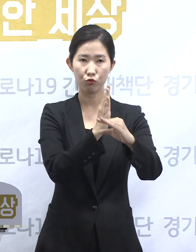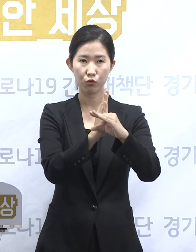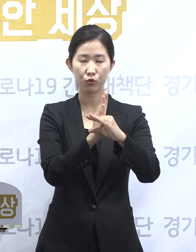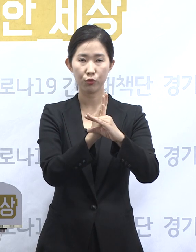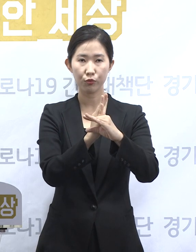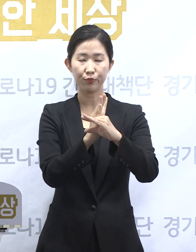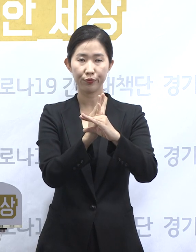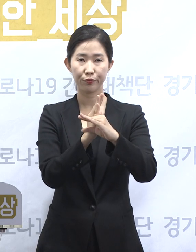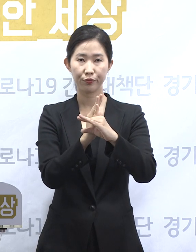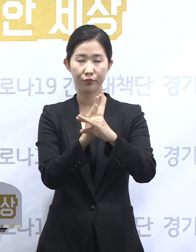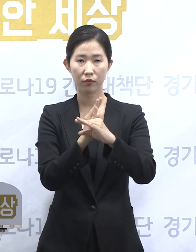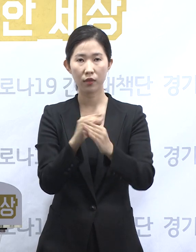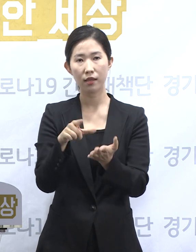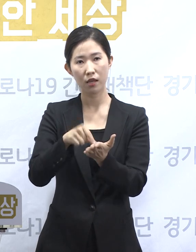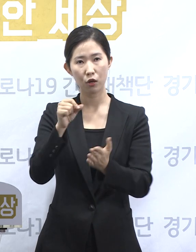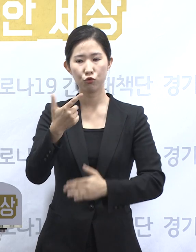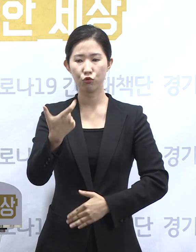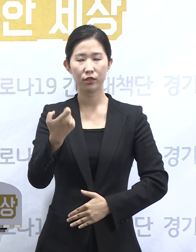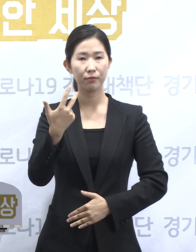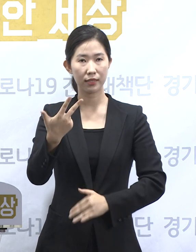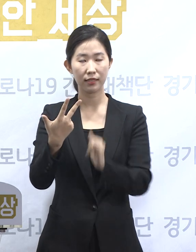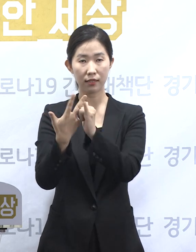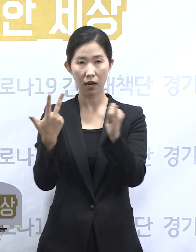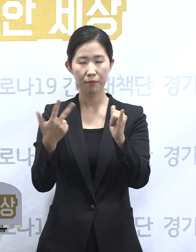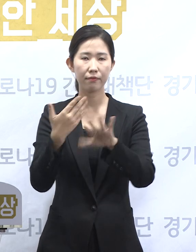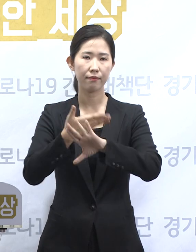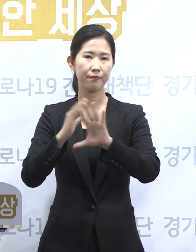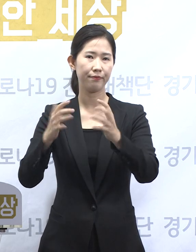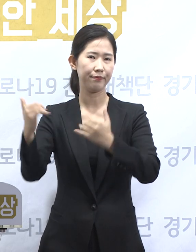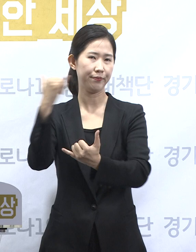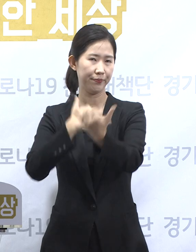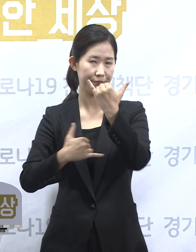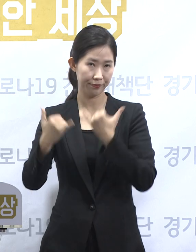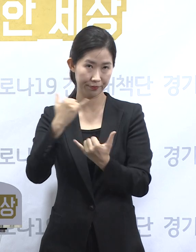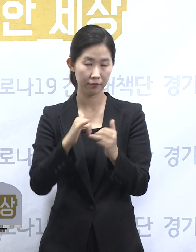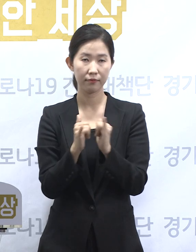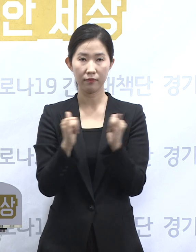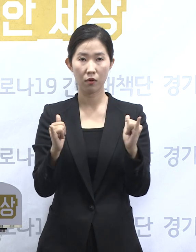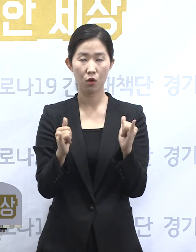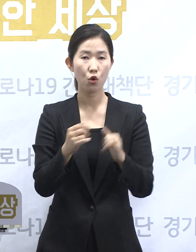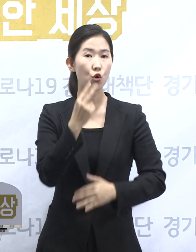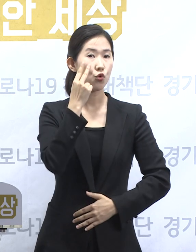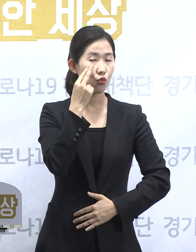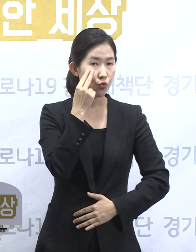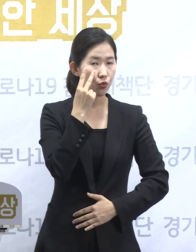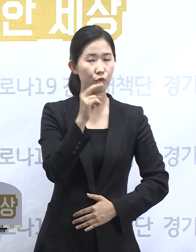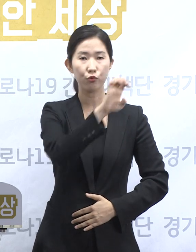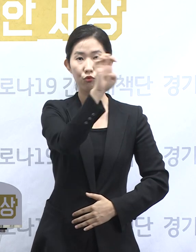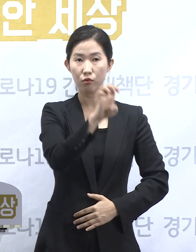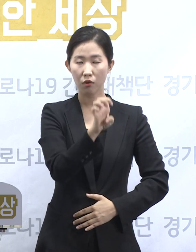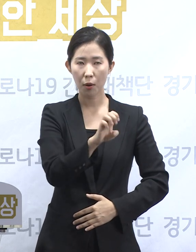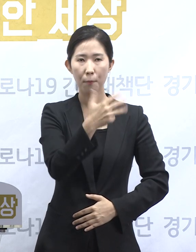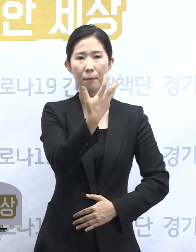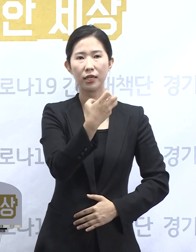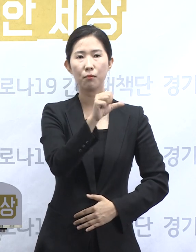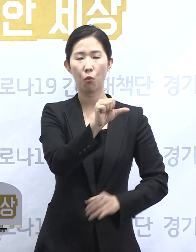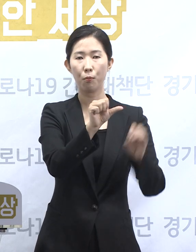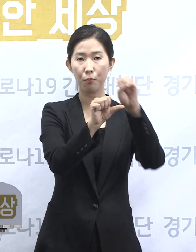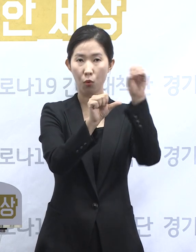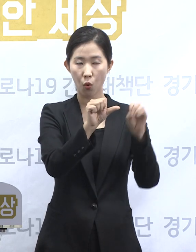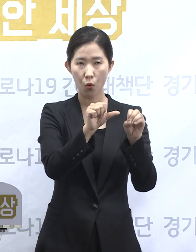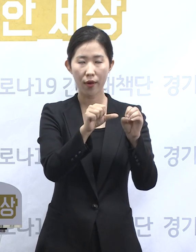.3%에 해당하는 67명이 해외 입국자이며 이중 유럽과 미국발 확진자가 85%인